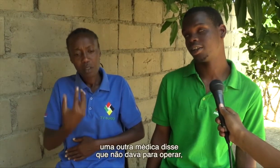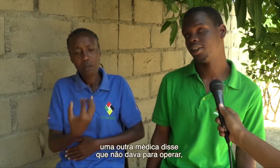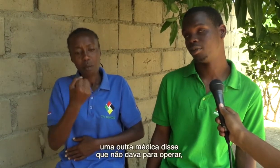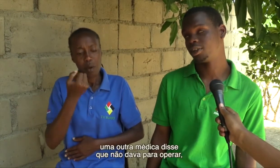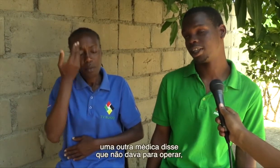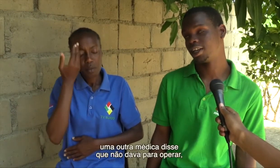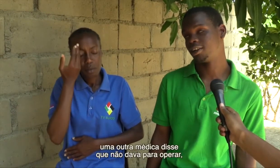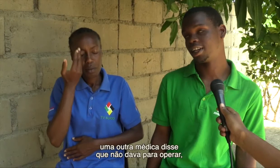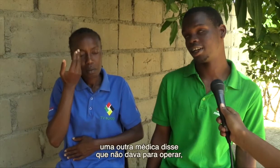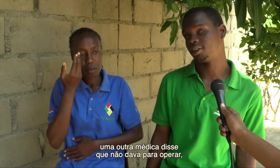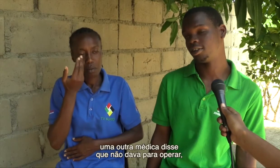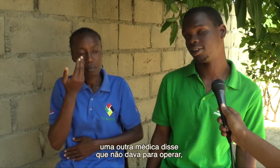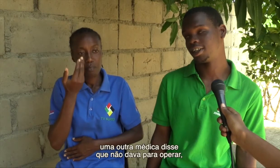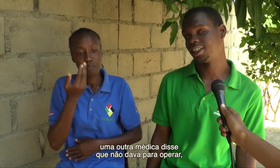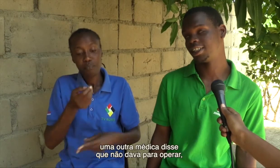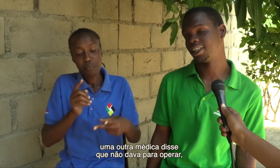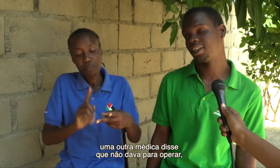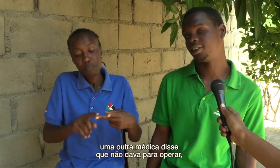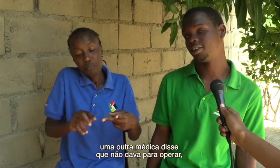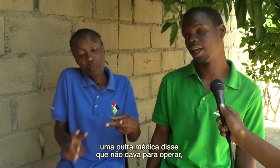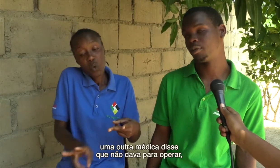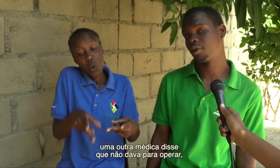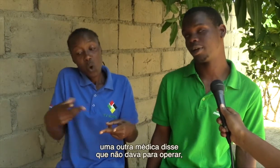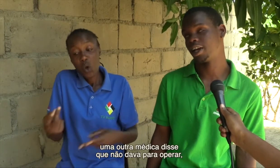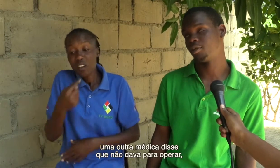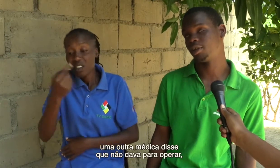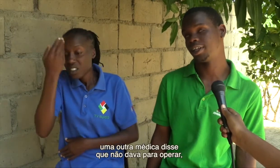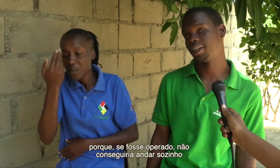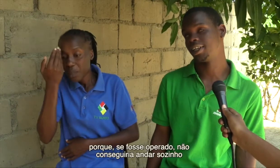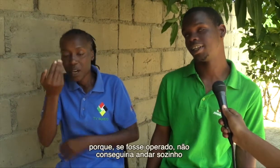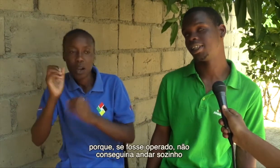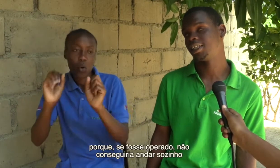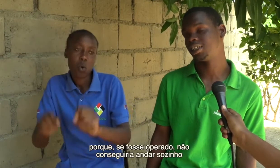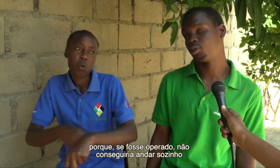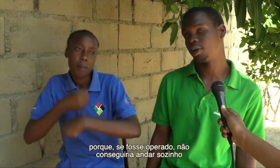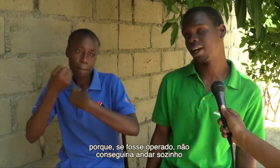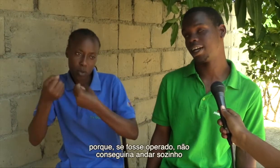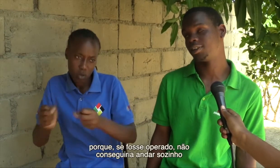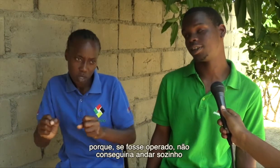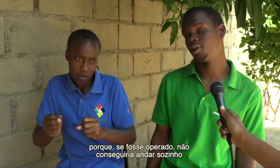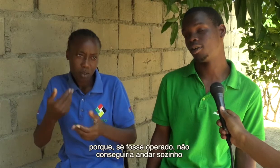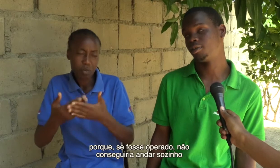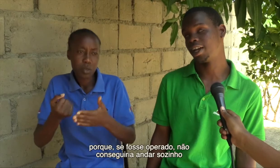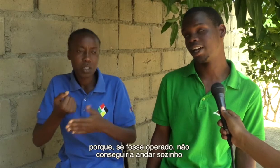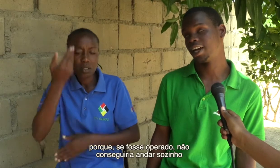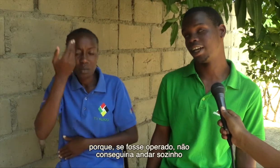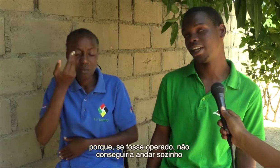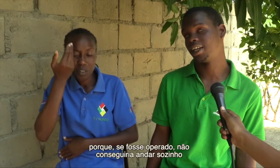Depois, aquela outra doutora disse que não dá para operar. Porque, se por acaso, se eu operar a ele,